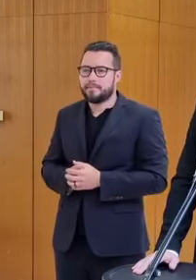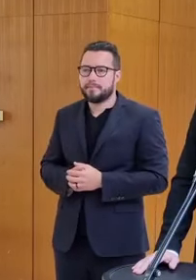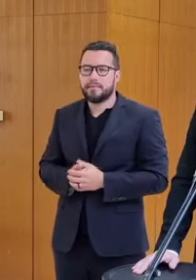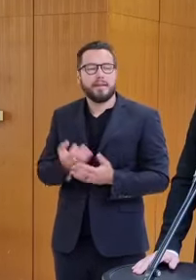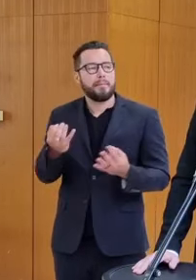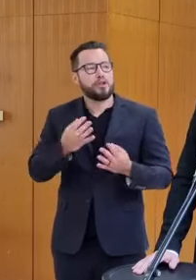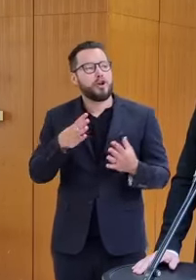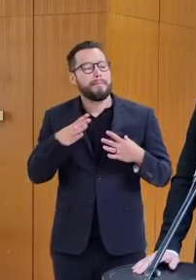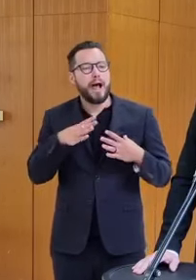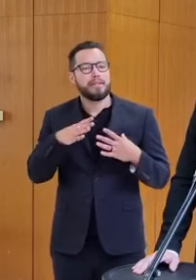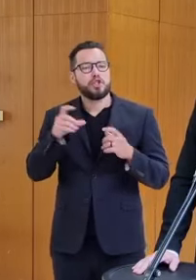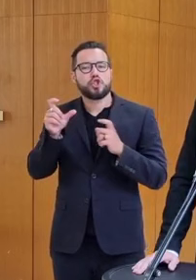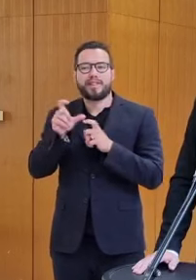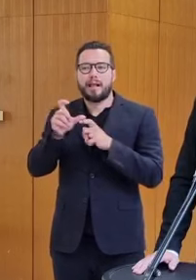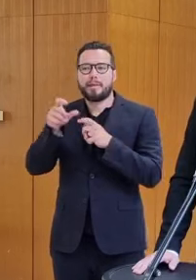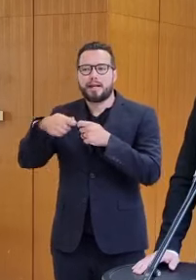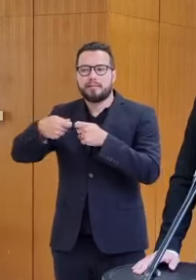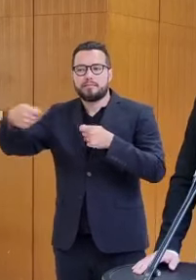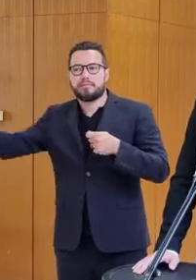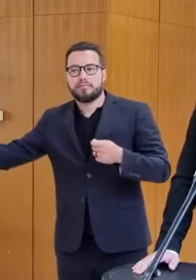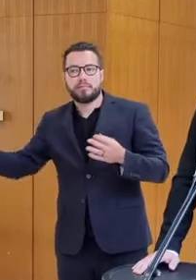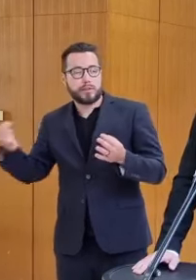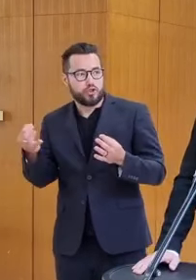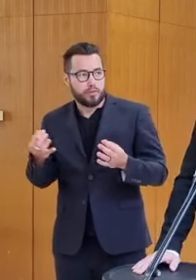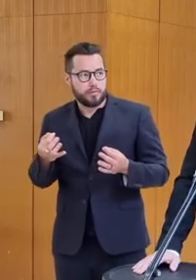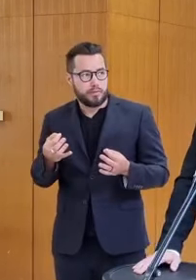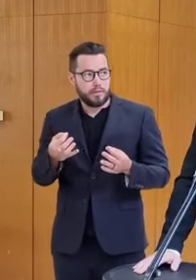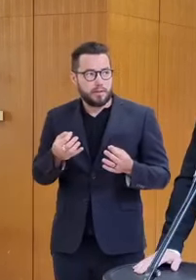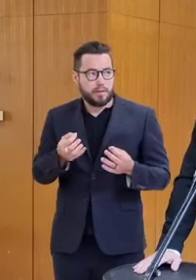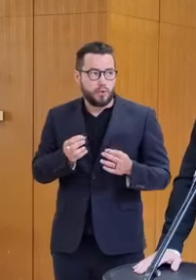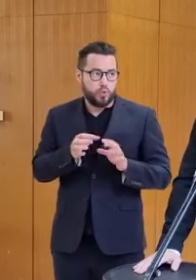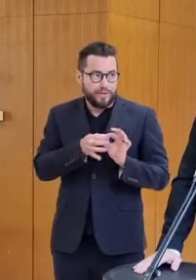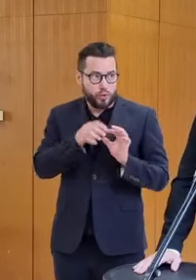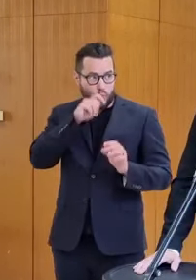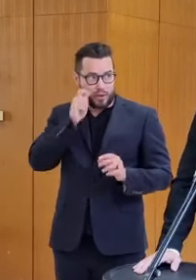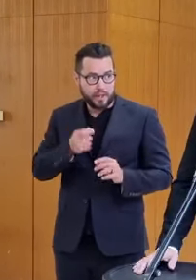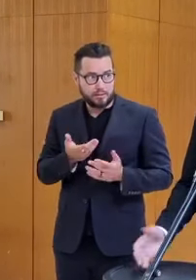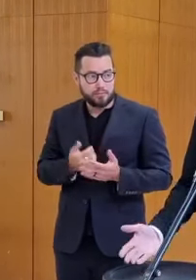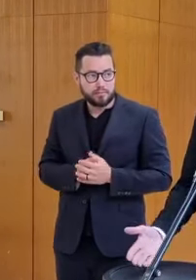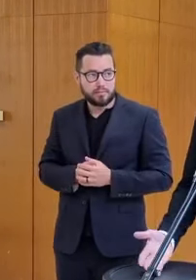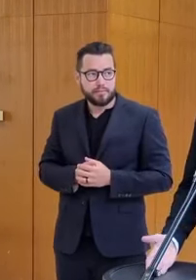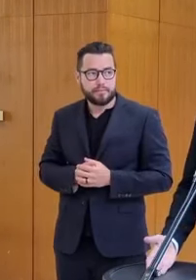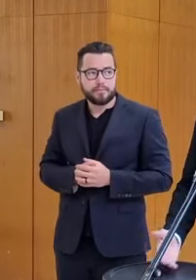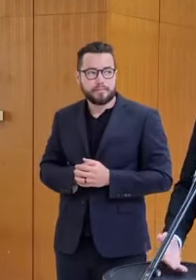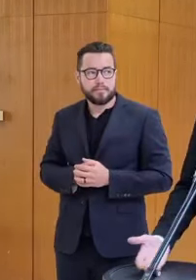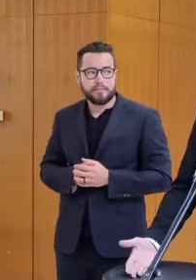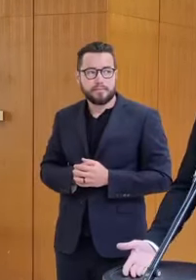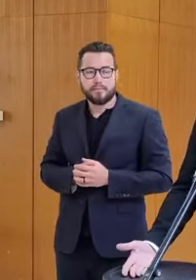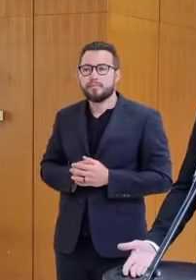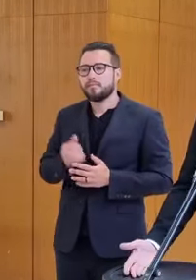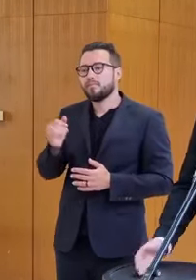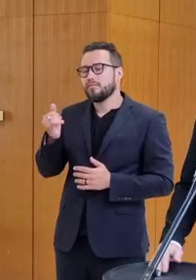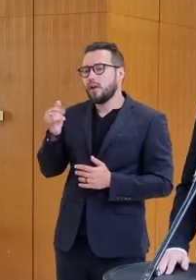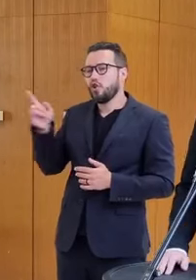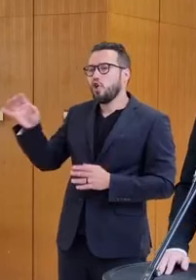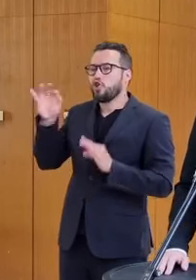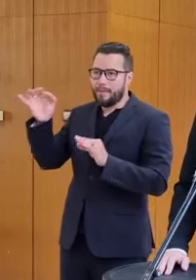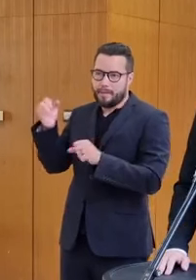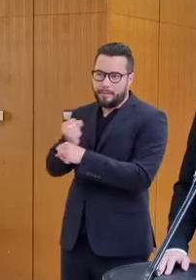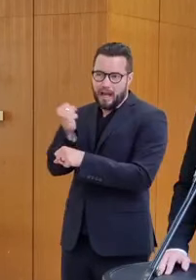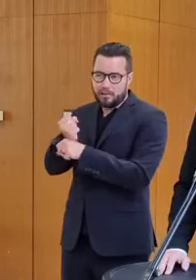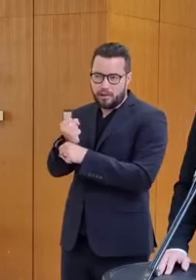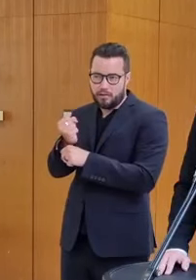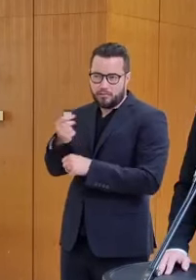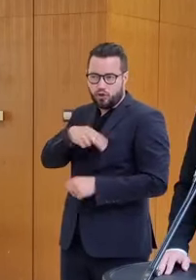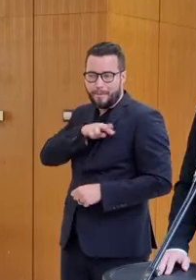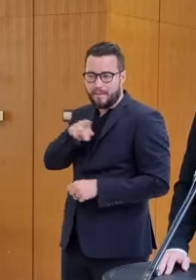Stoltenberg preslohuje? Ide o zabezpečenie nejaké continuity, čo sa týka Ukrajiny? Tak jednak, že dobre vykonáva svoju prácu,